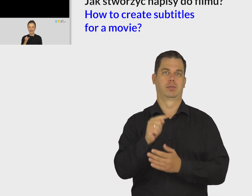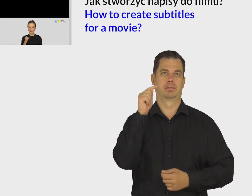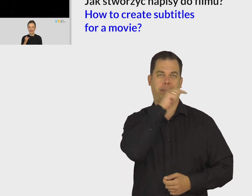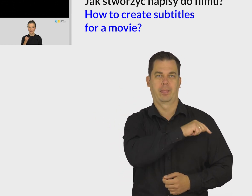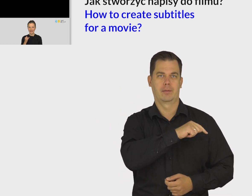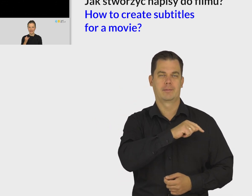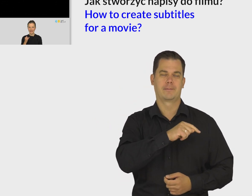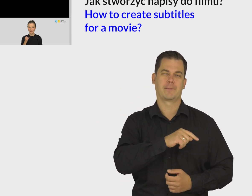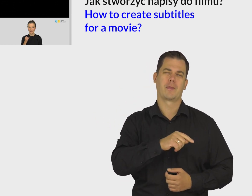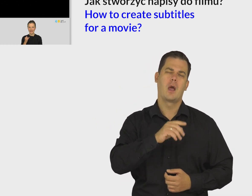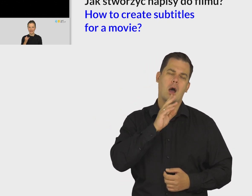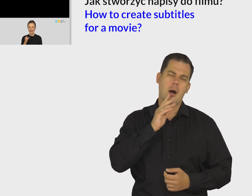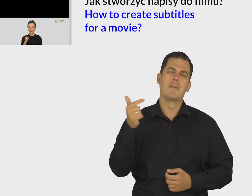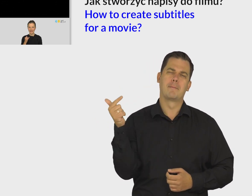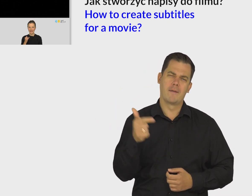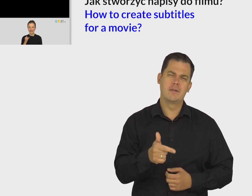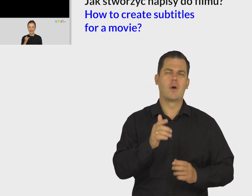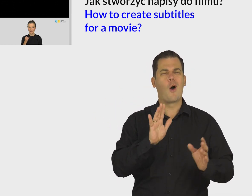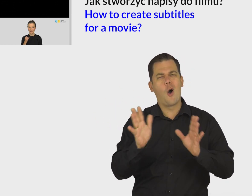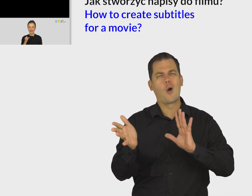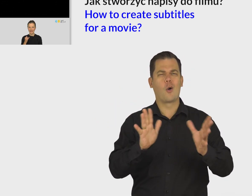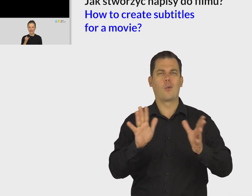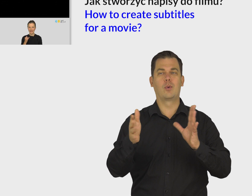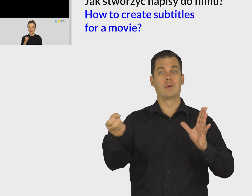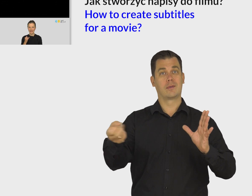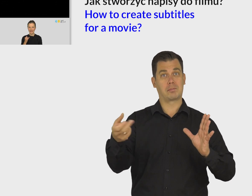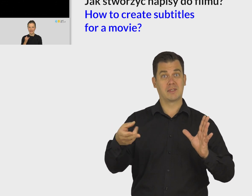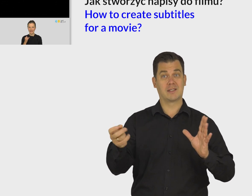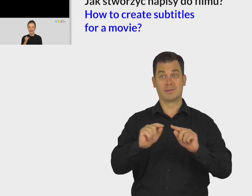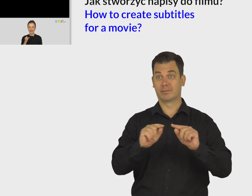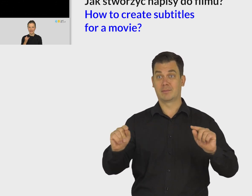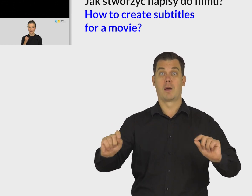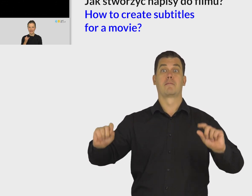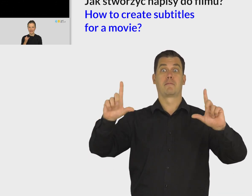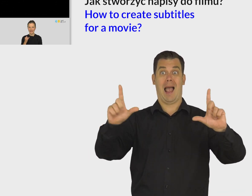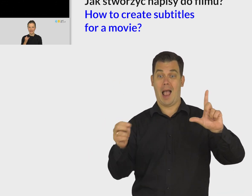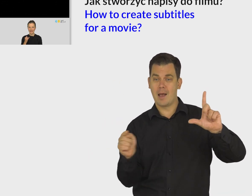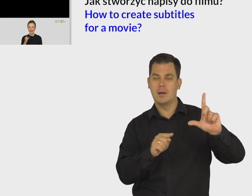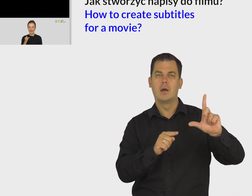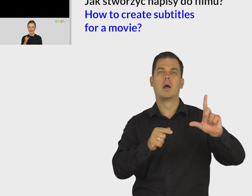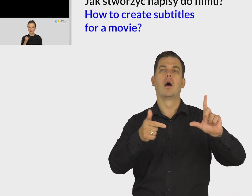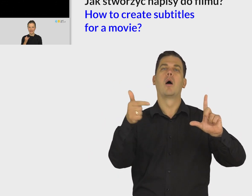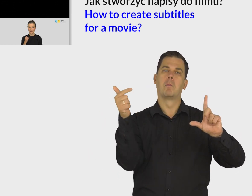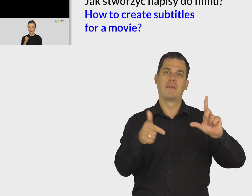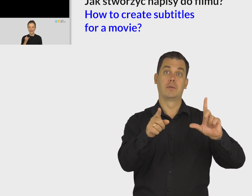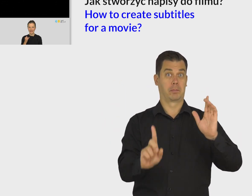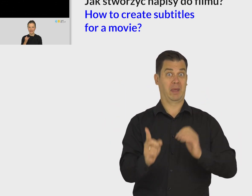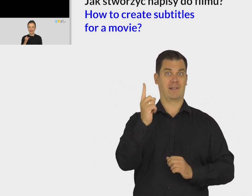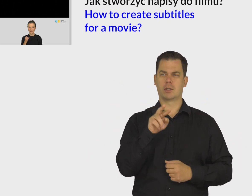widz może nie zdążyć przeczytać treści napisu. Przyjmuje się, że czas wyświetlania napisów powinien być na